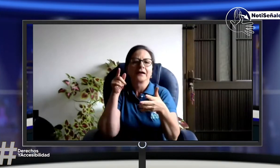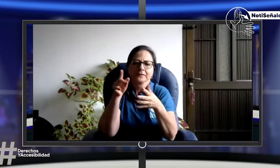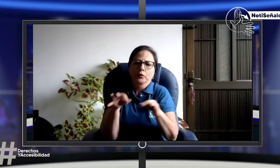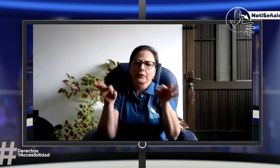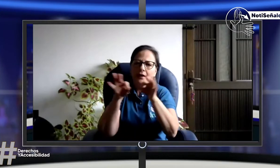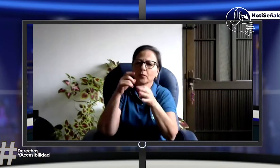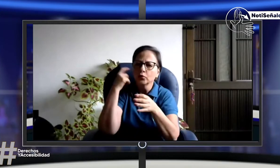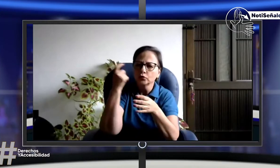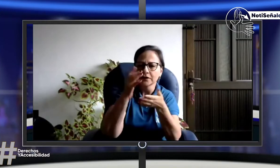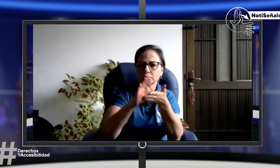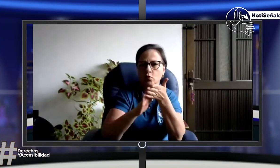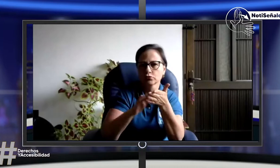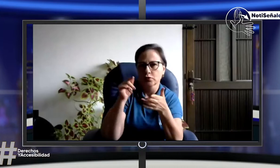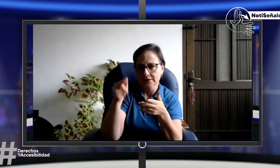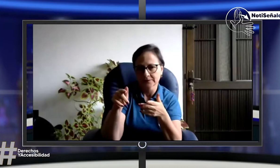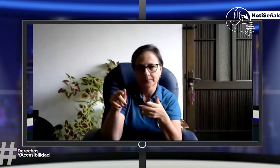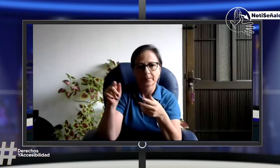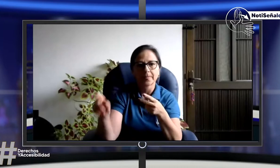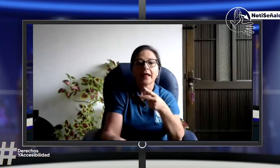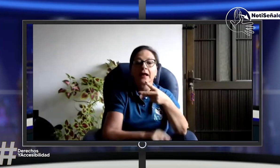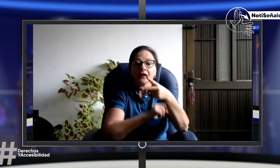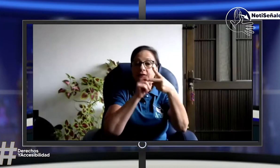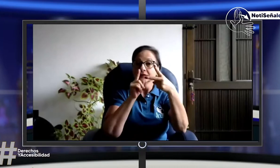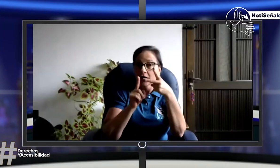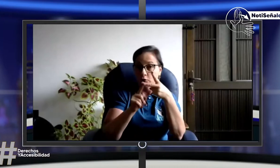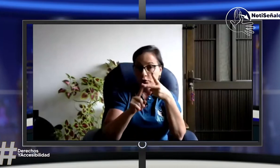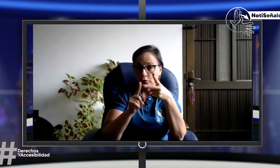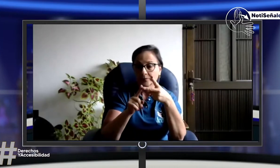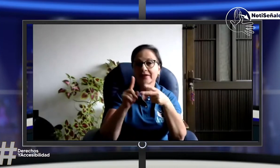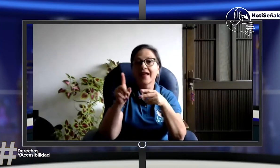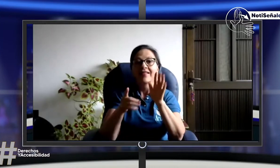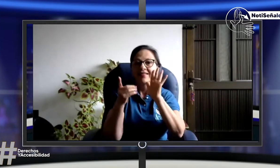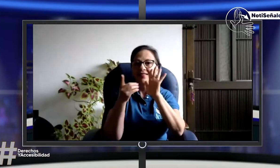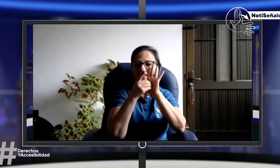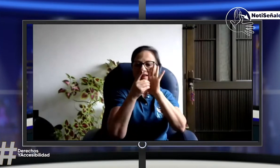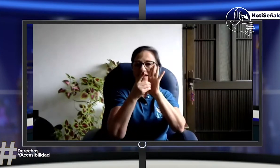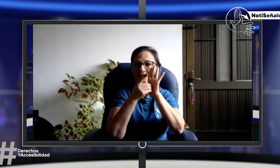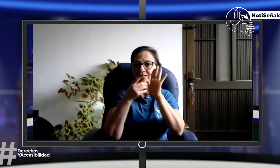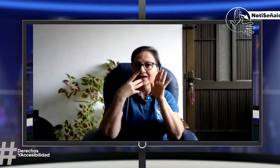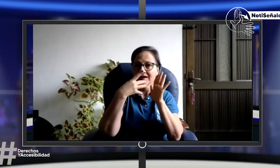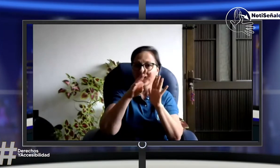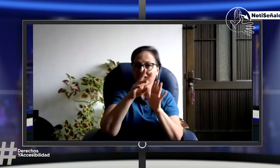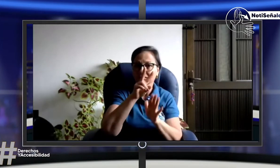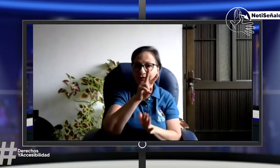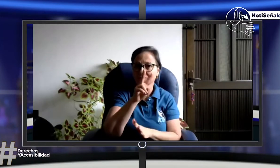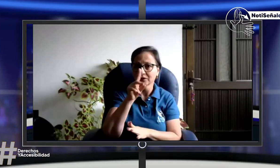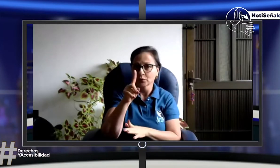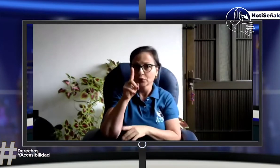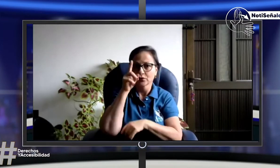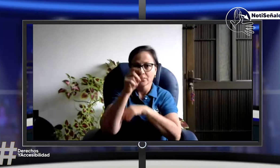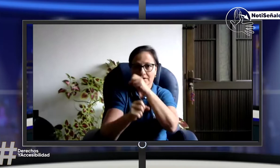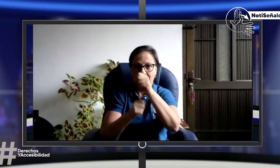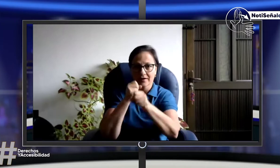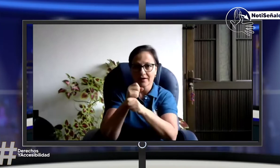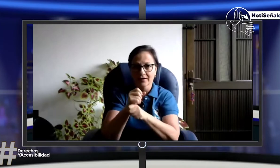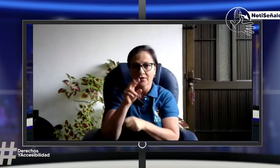problema muy álgido y es importante buscarle solucionarios. Otro de los puntos que quiero mencionar es frente al decreto